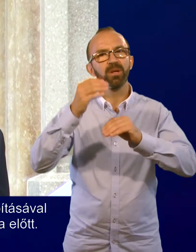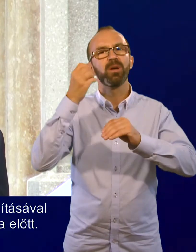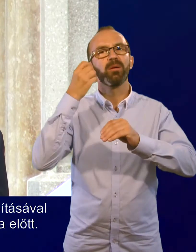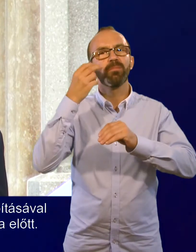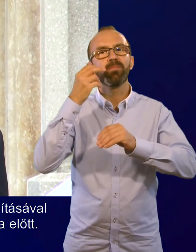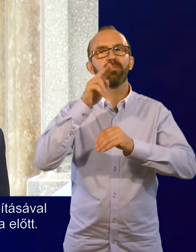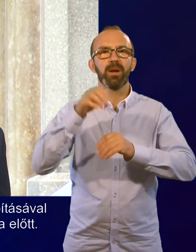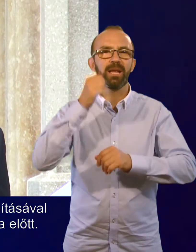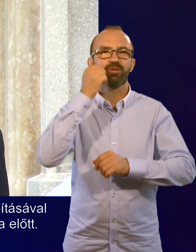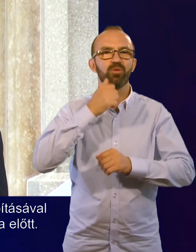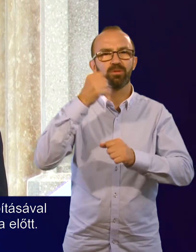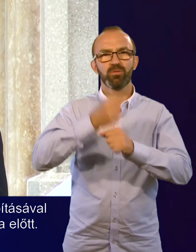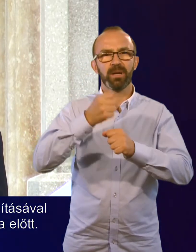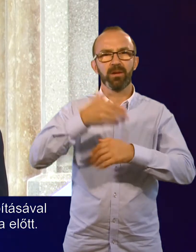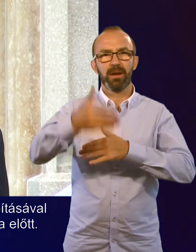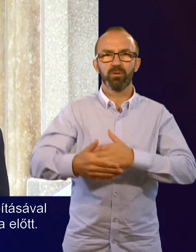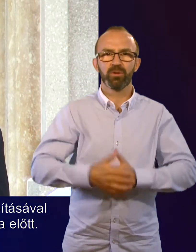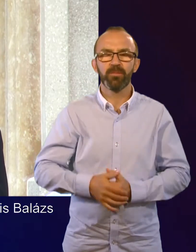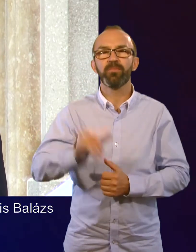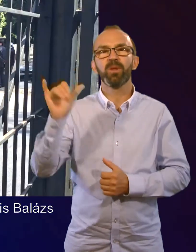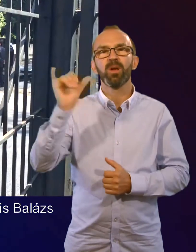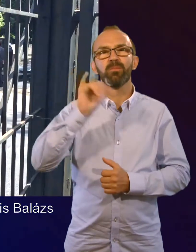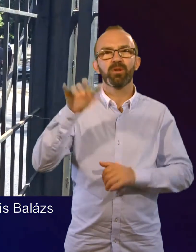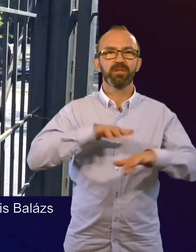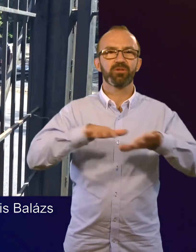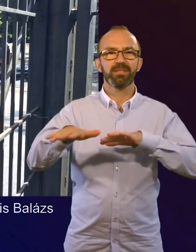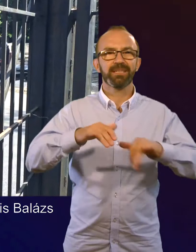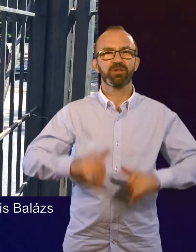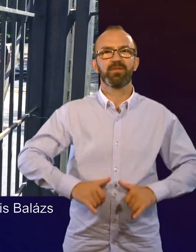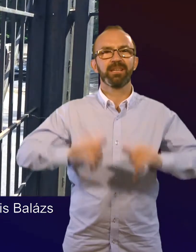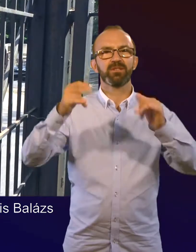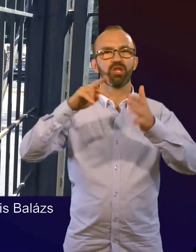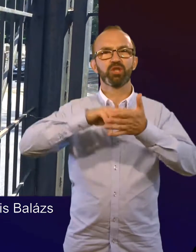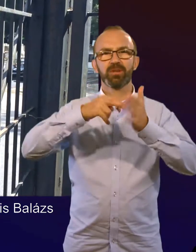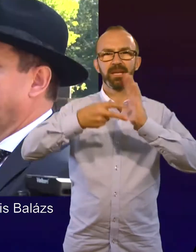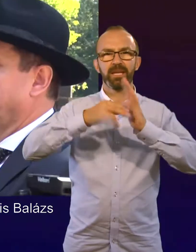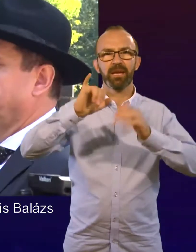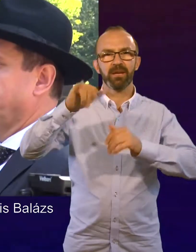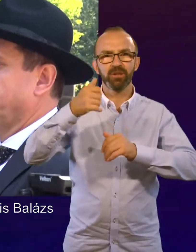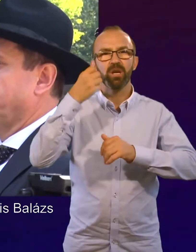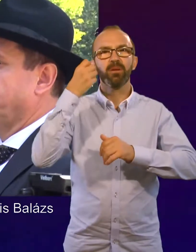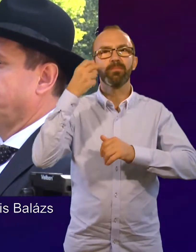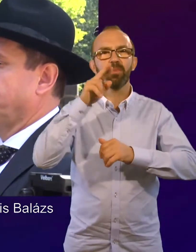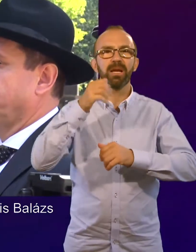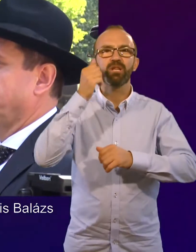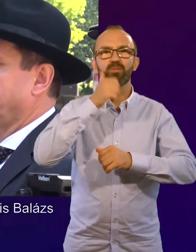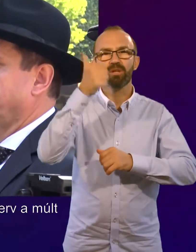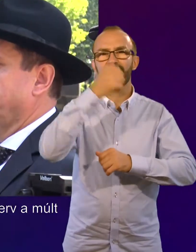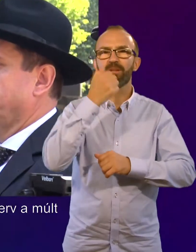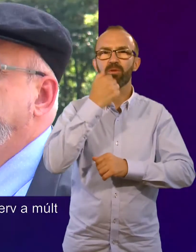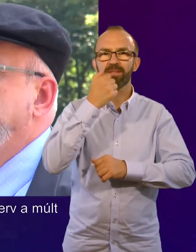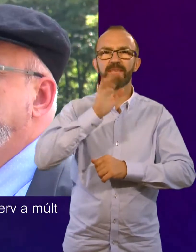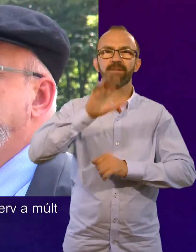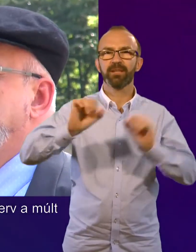Balázs Mór munkássága előtt. Budapest közlekedésfejlesztési stratégiája is Balázs Mór nevét őrzi.